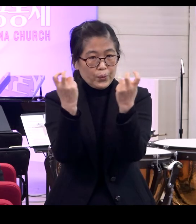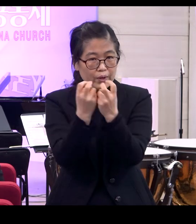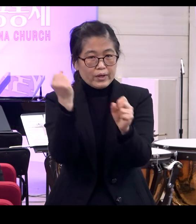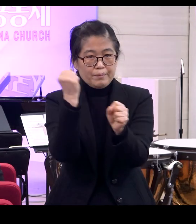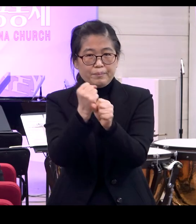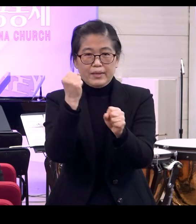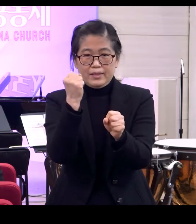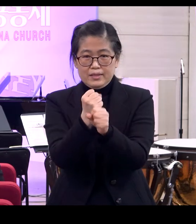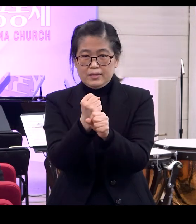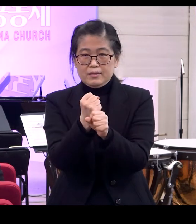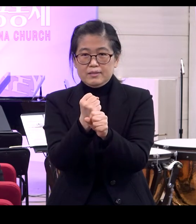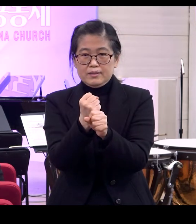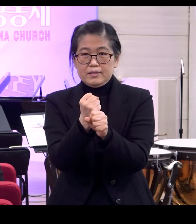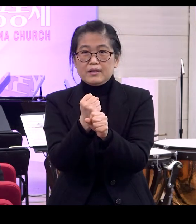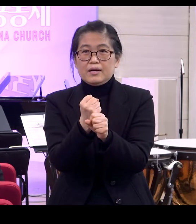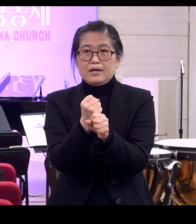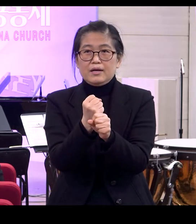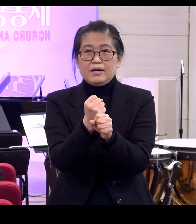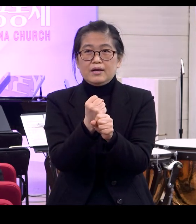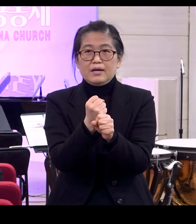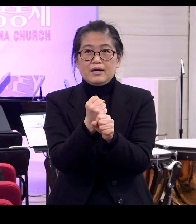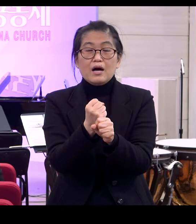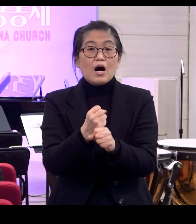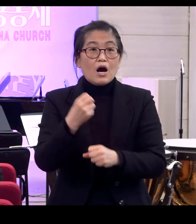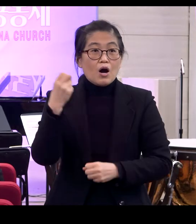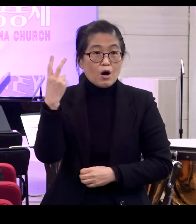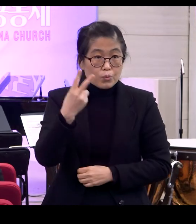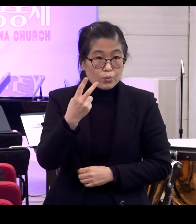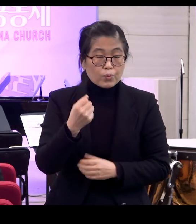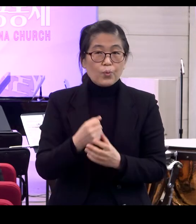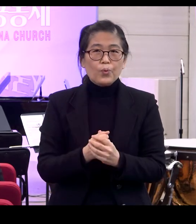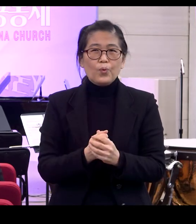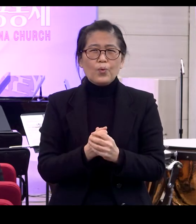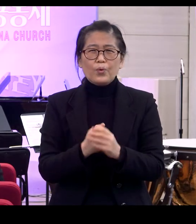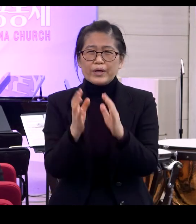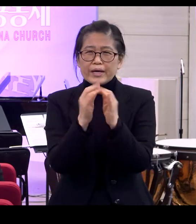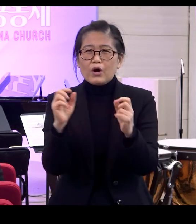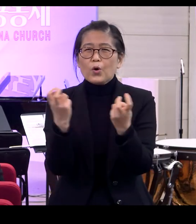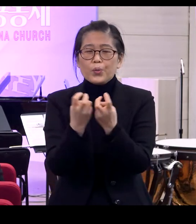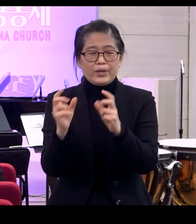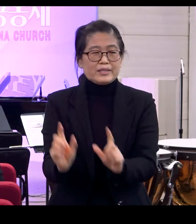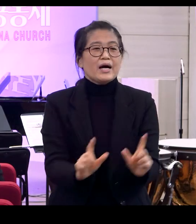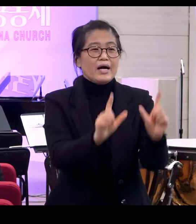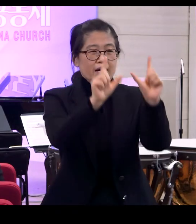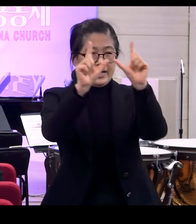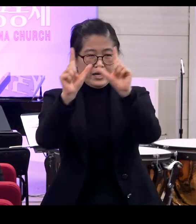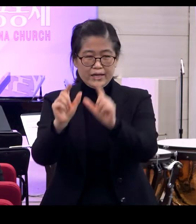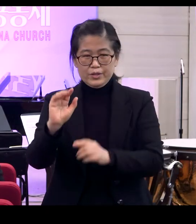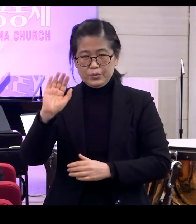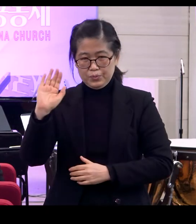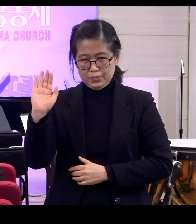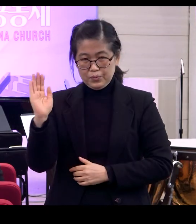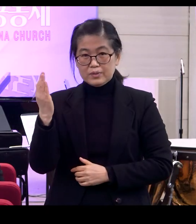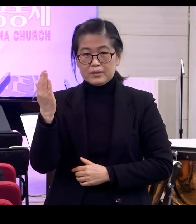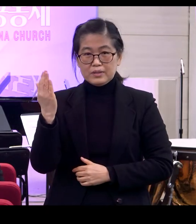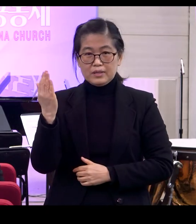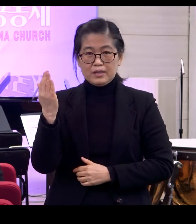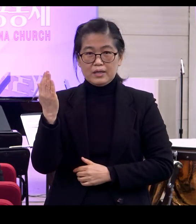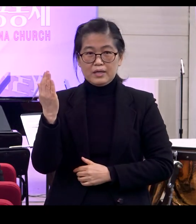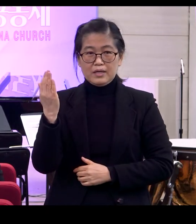만들어졌는가 그것만을 말해주는 것이 아니라 인간이 어떻게 살아야 하는지 바로 그것을